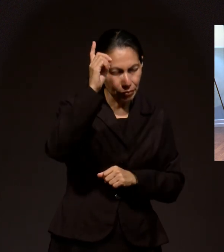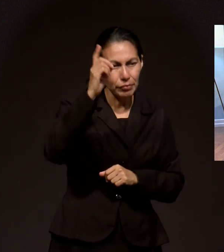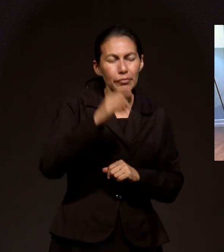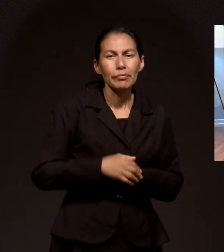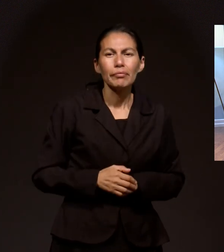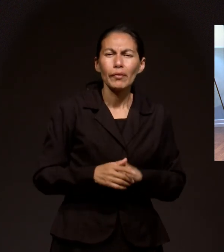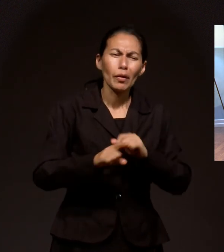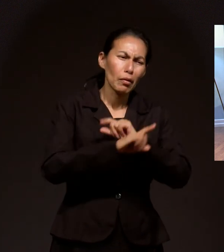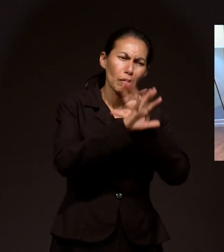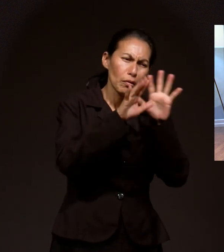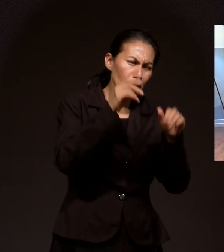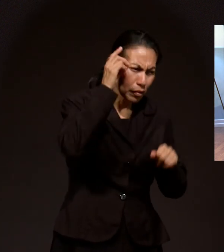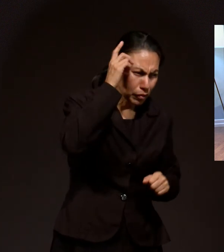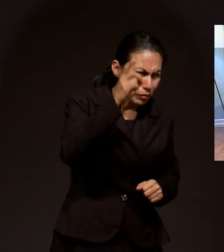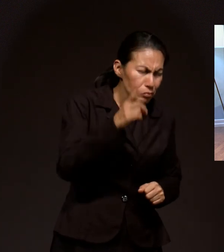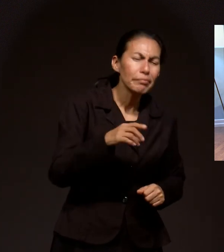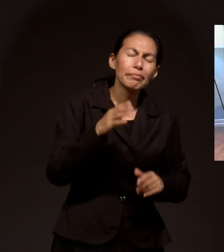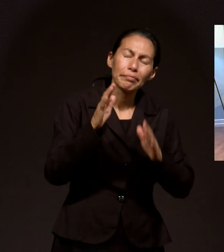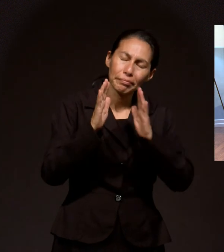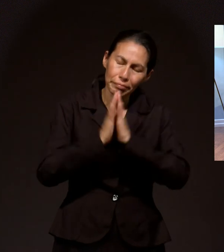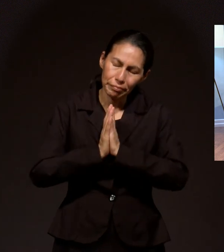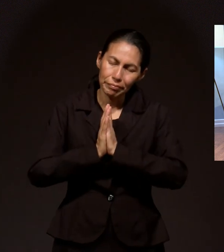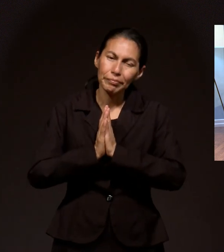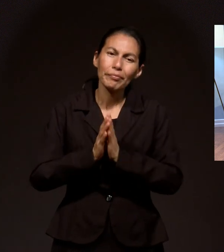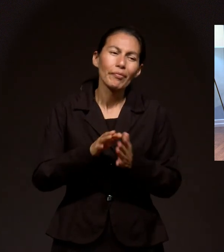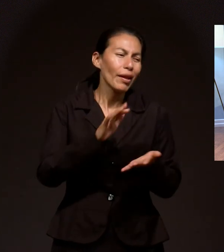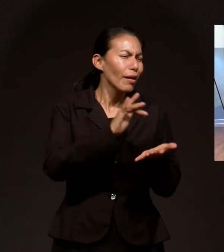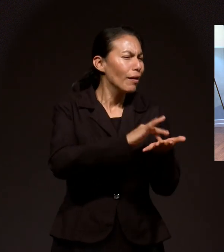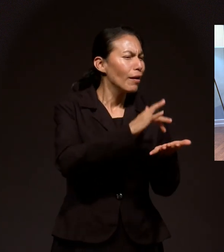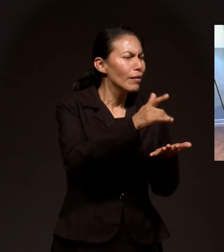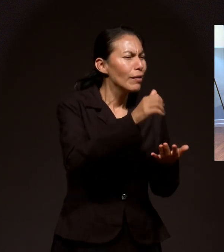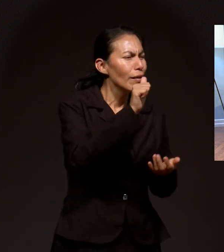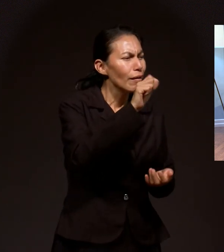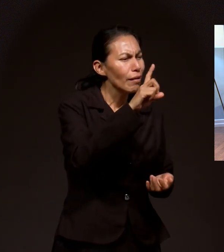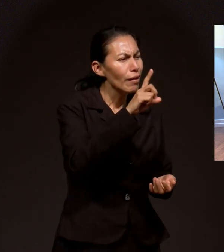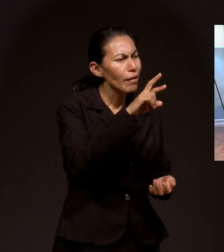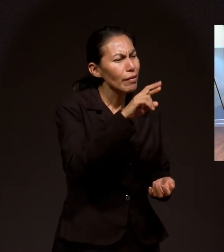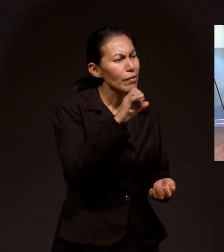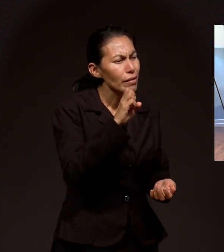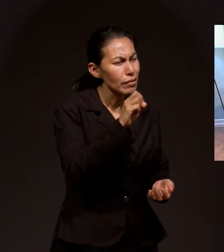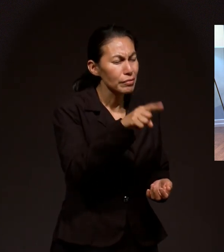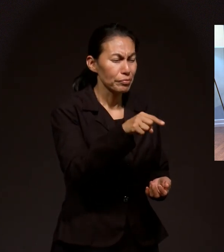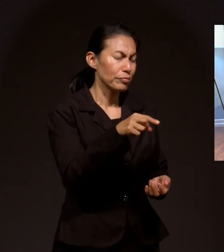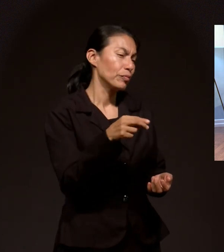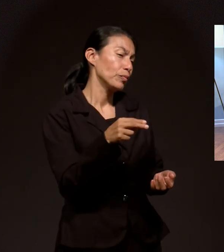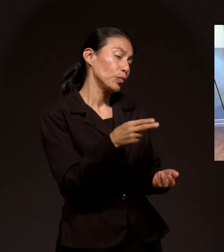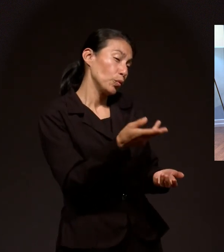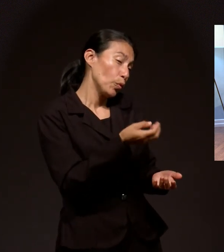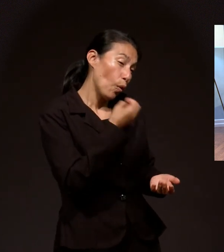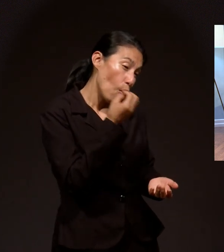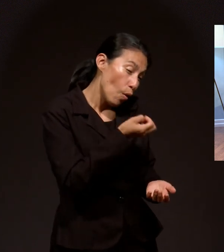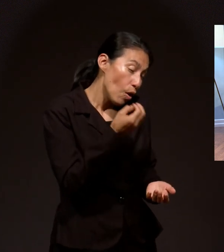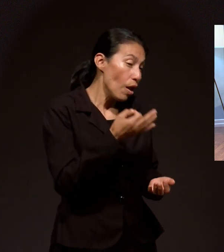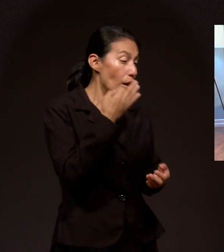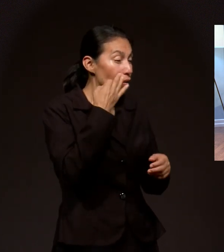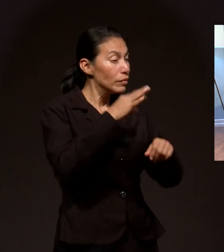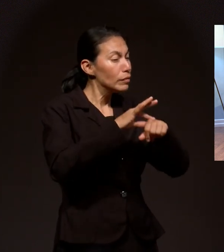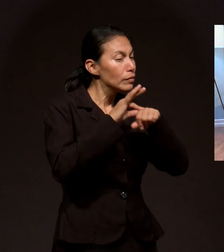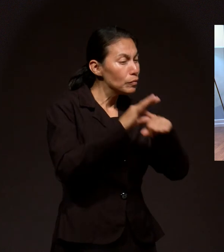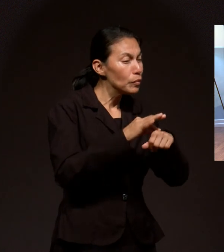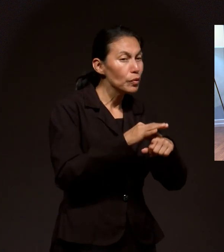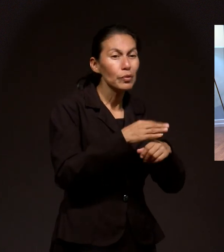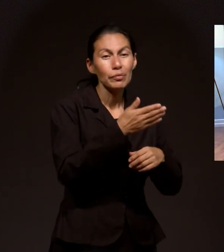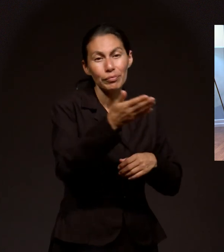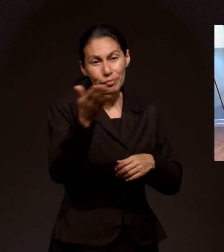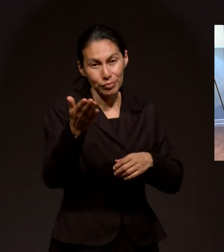Así es Muchas gracias Adrián Por compartir Esta hermosa Oración Tu testimonio